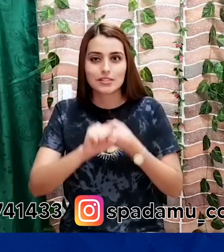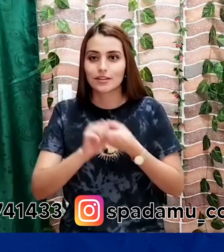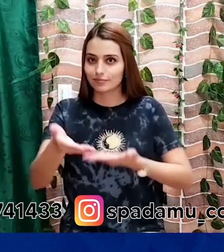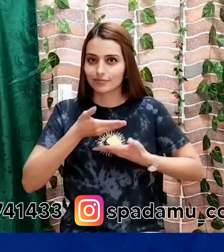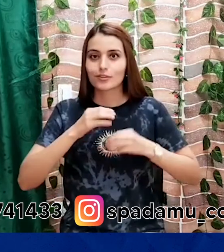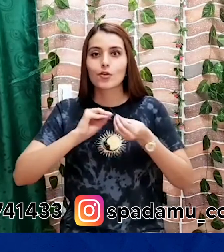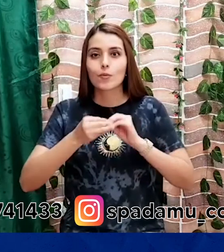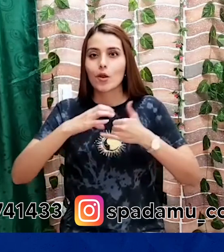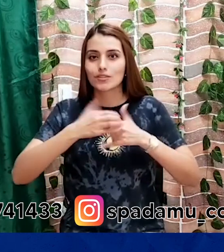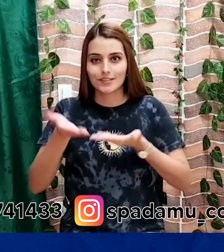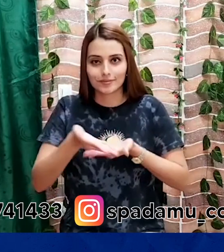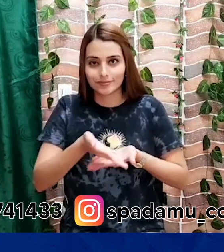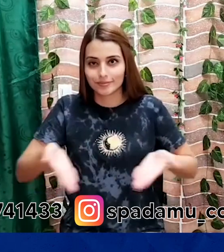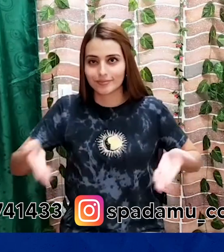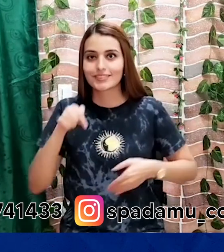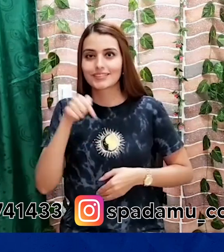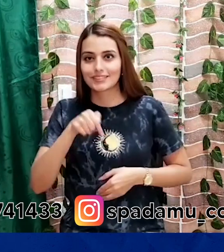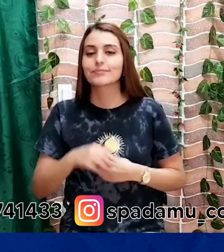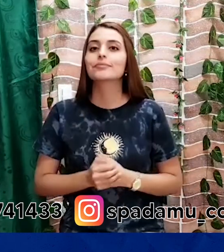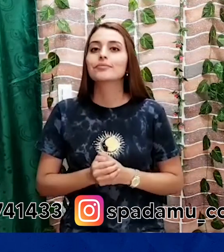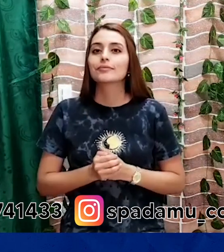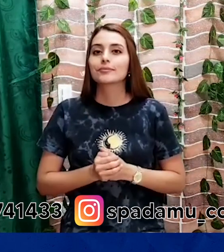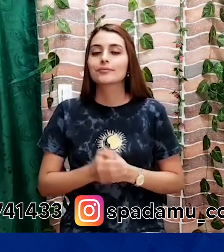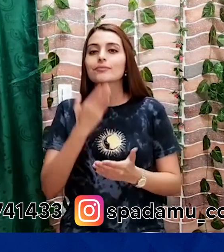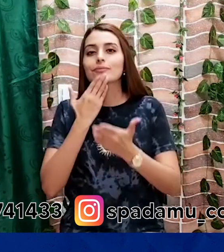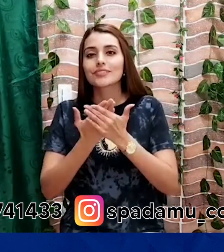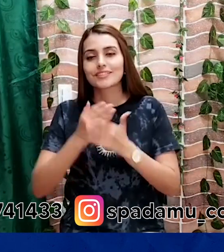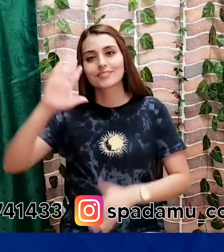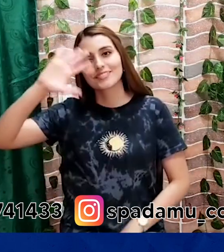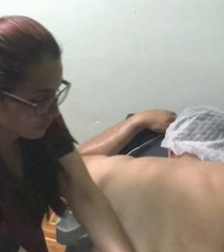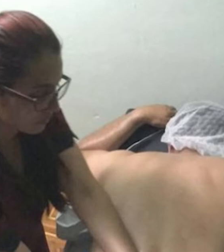bienvenidos, dejo en la parte inferior mi número de whatsapp. Gracias, chao.